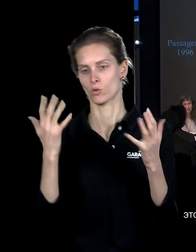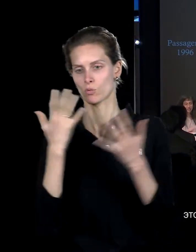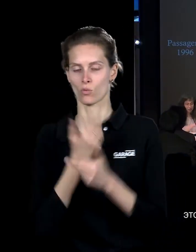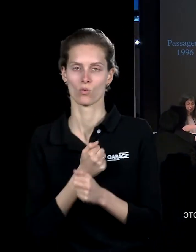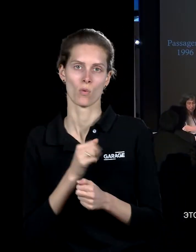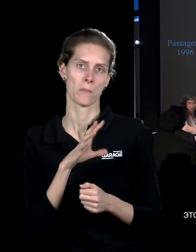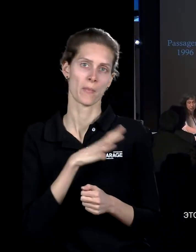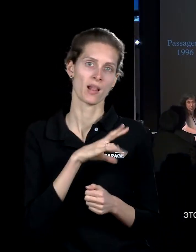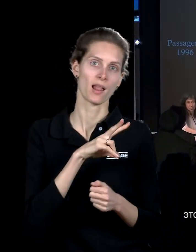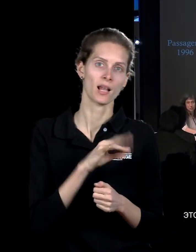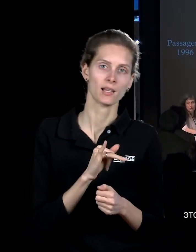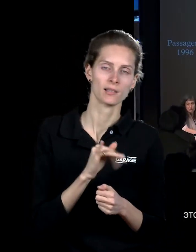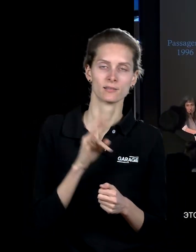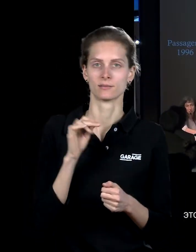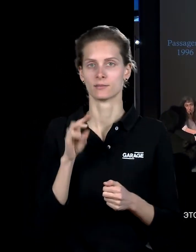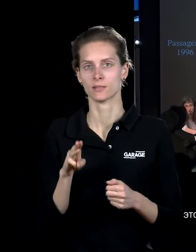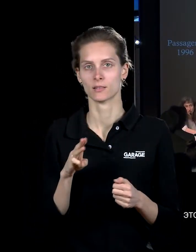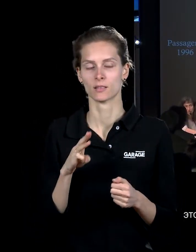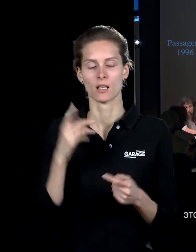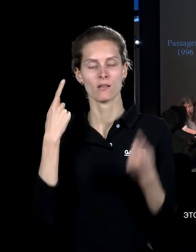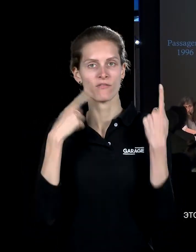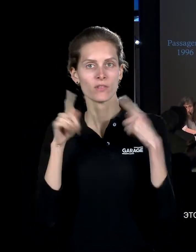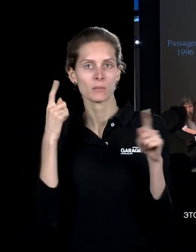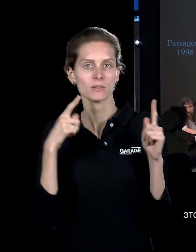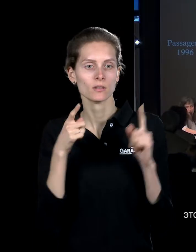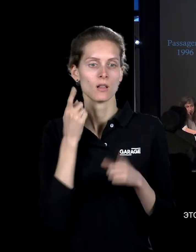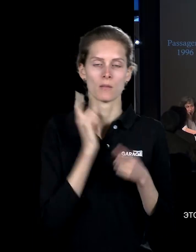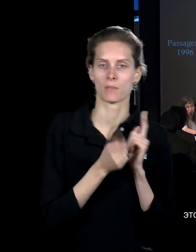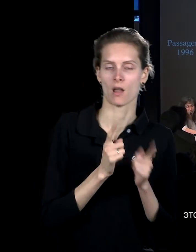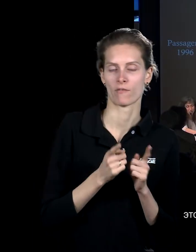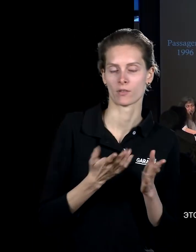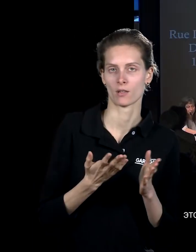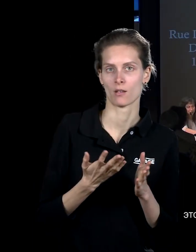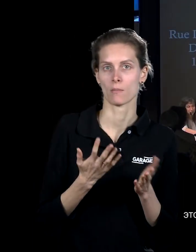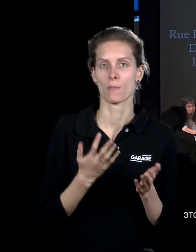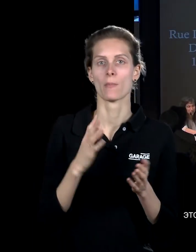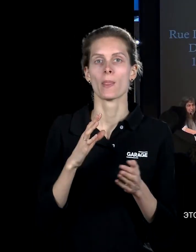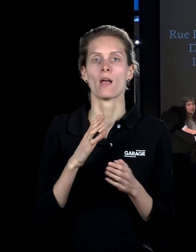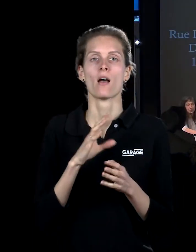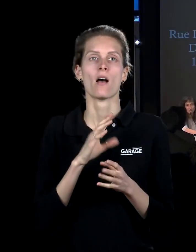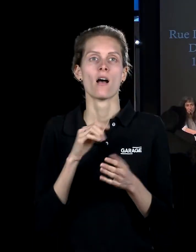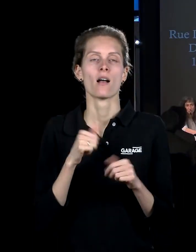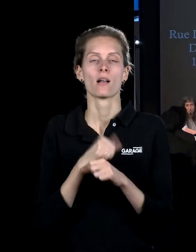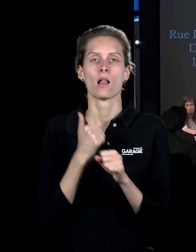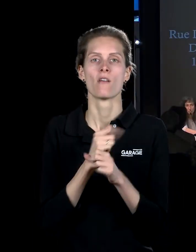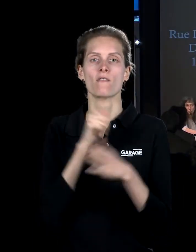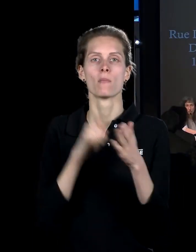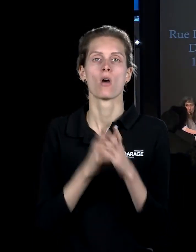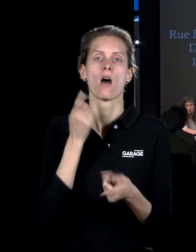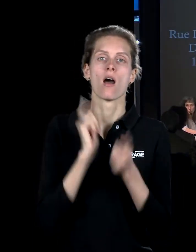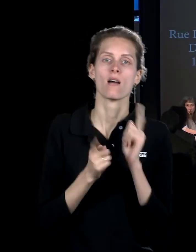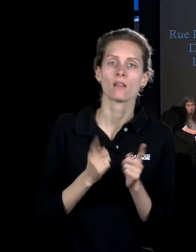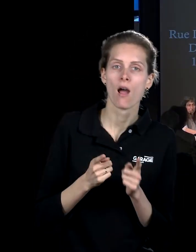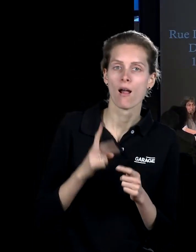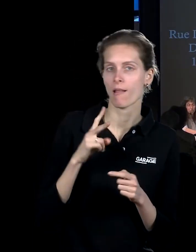происходило. Это всё время, как бы, это было, это вымысел или это правда. Реальность всё время ставится под сомнение. Даже в таких, как бы,